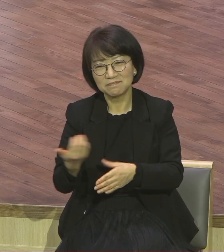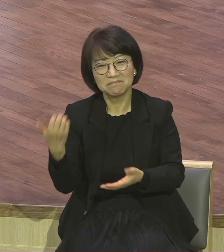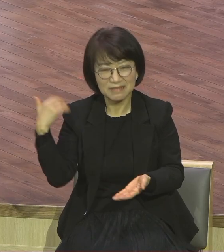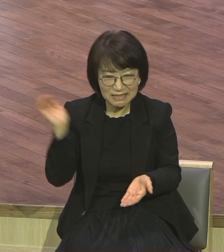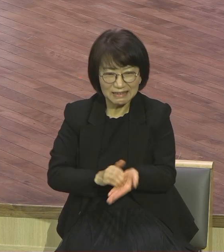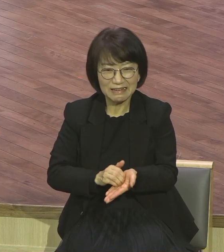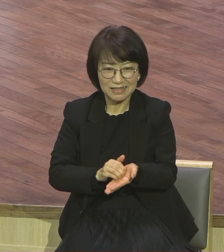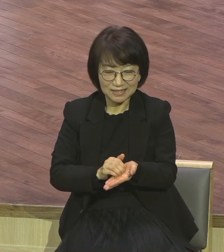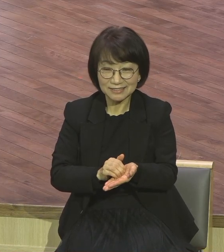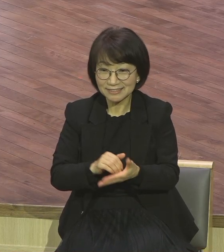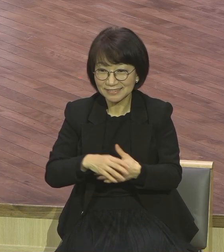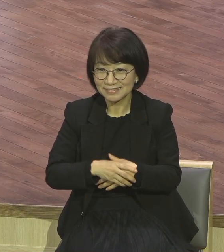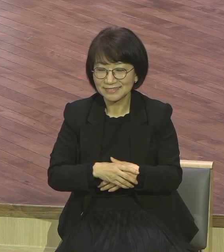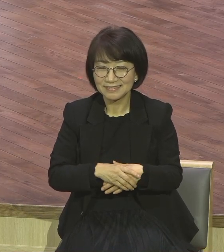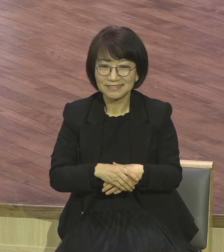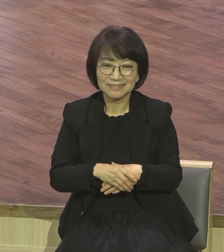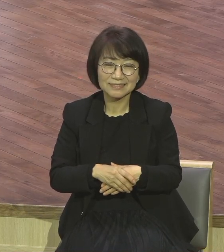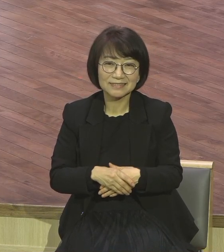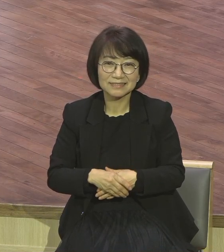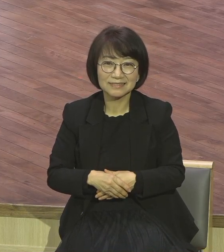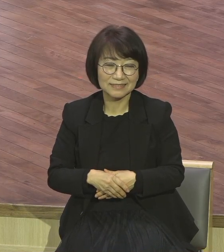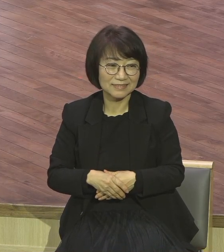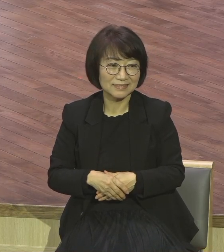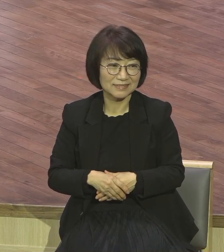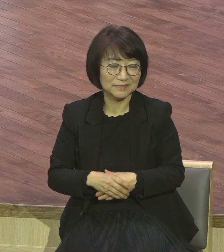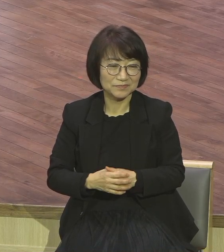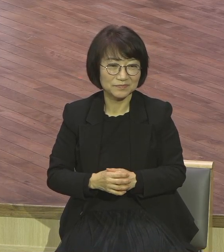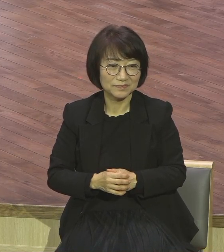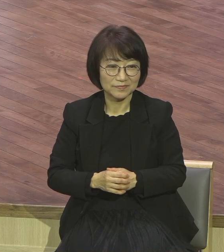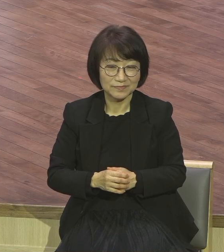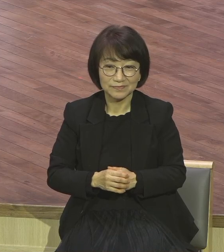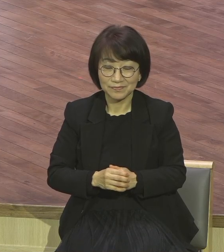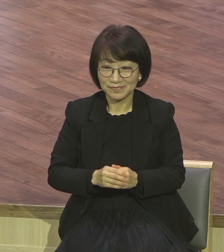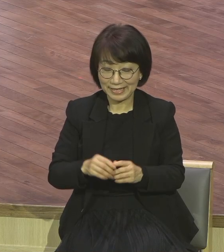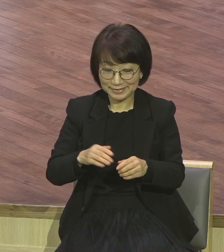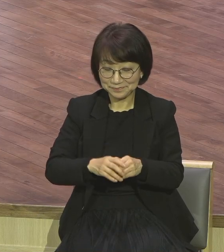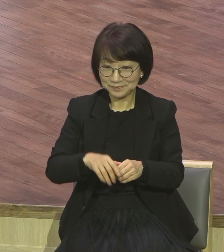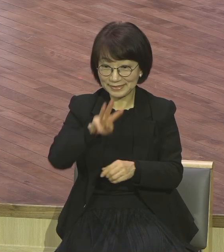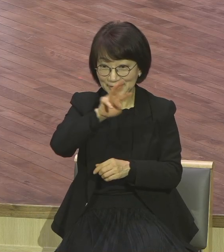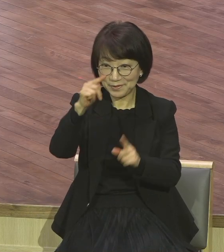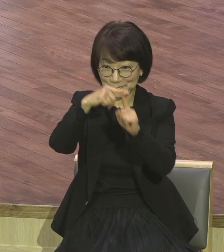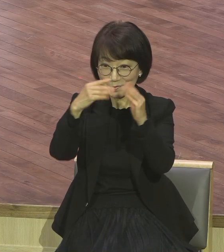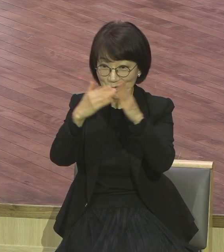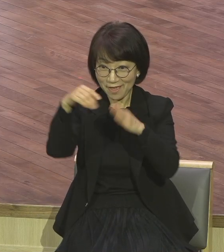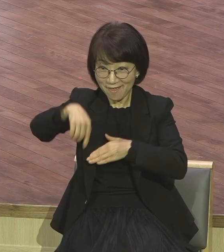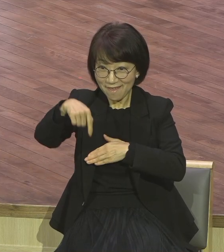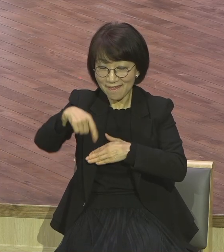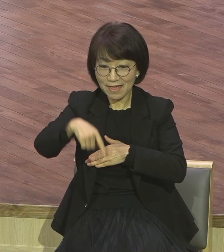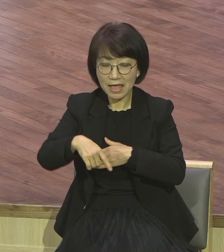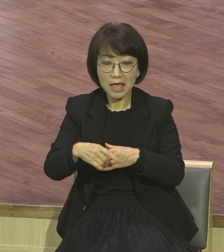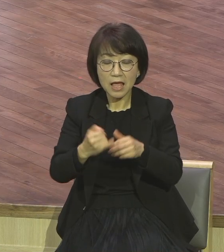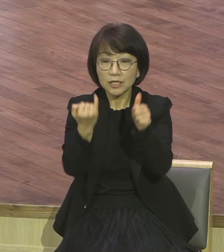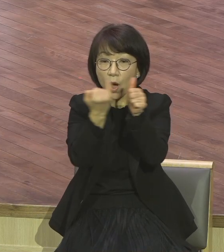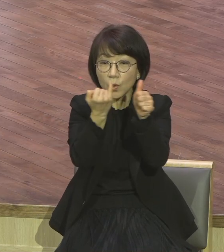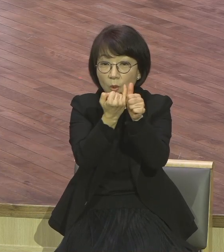모든 게 다 그랬어요. 우리 교회가요 결혼, 태아부로 시작해서 각 부서, 기관